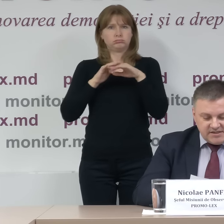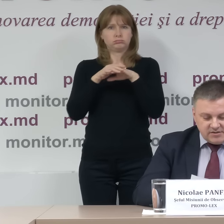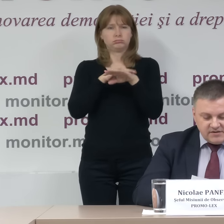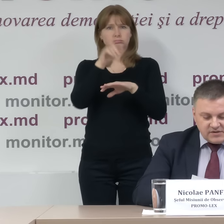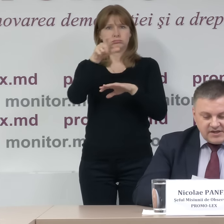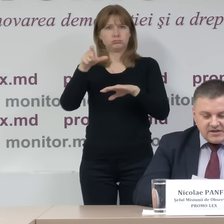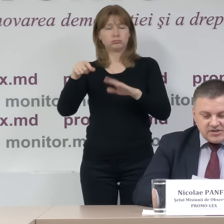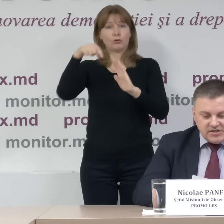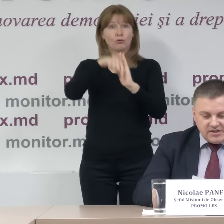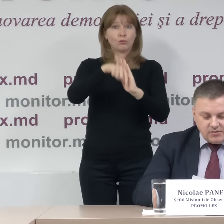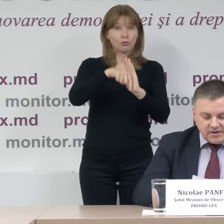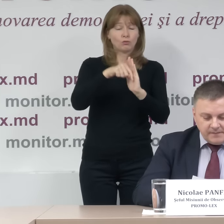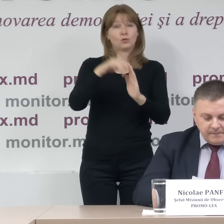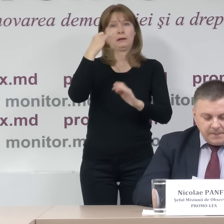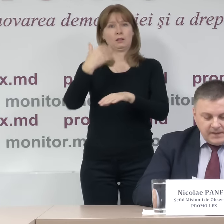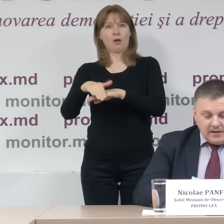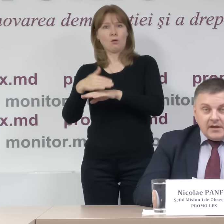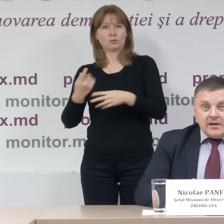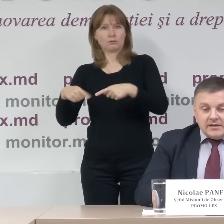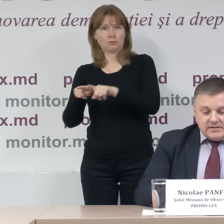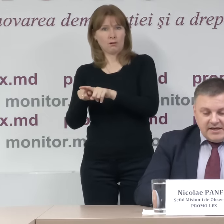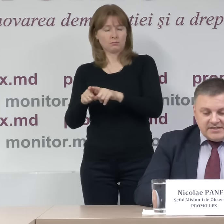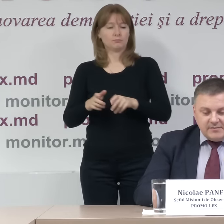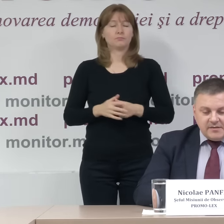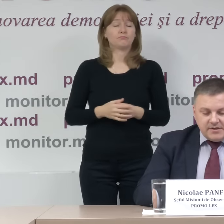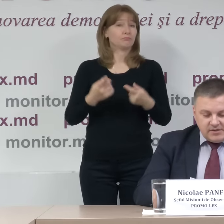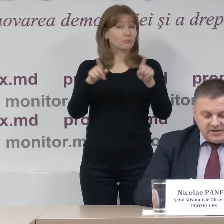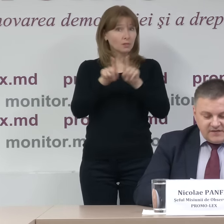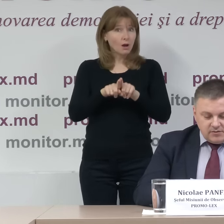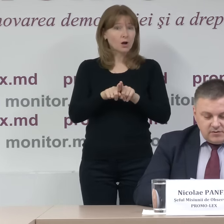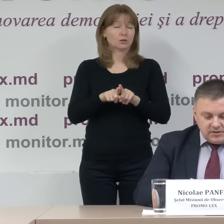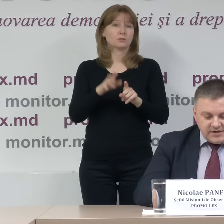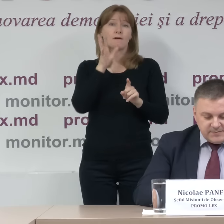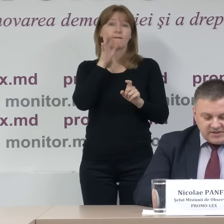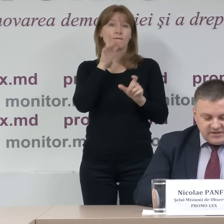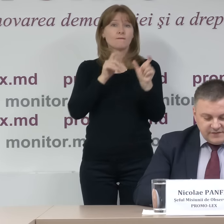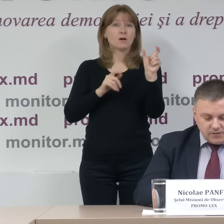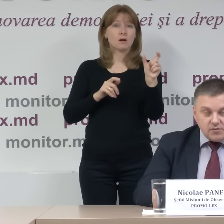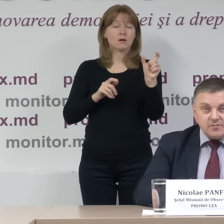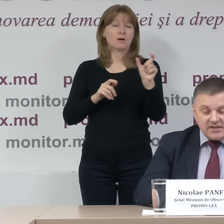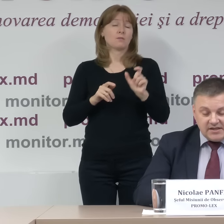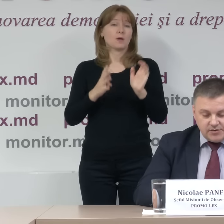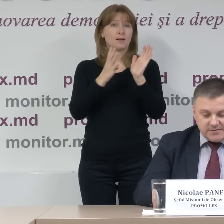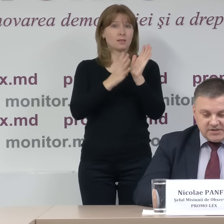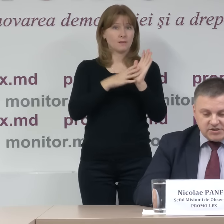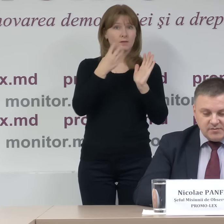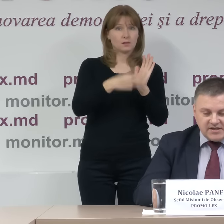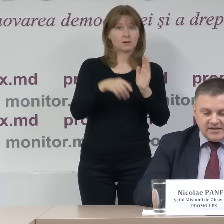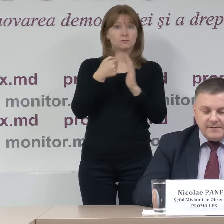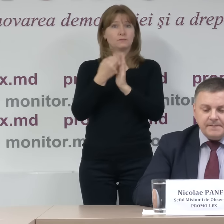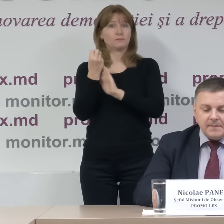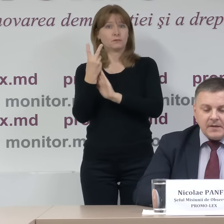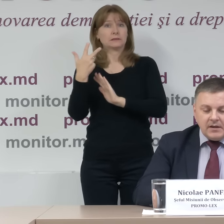în incinta secților de votare, cât și în interior. De asemenea, pentru intervalul respectiv, 9-12